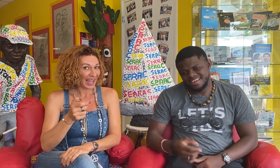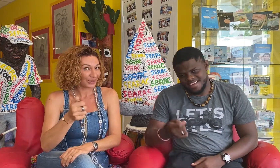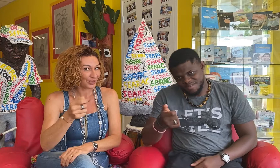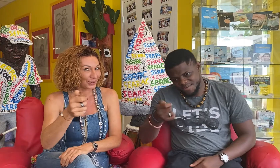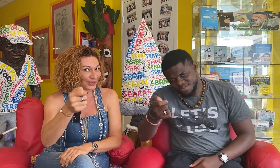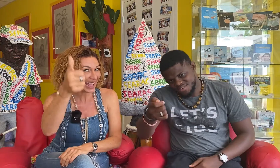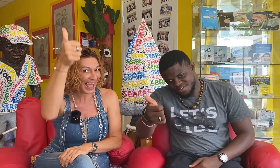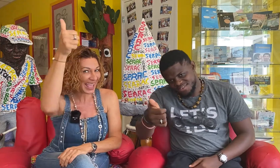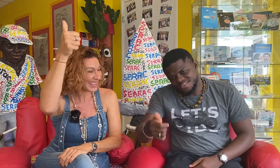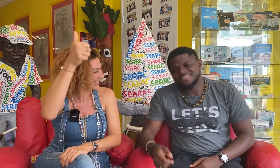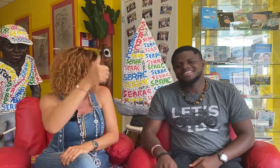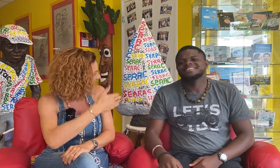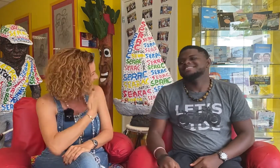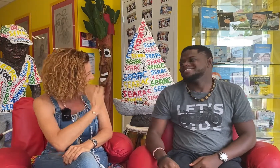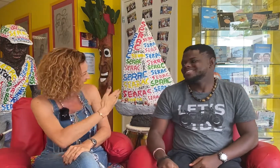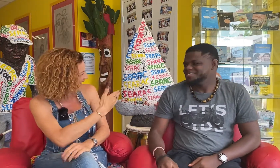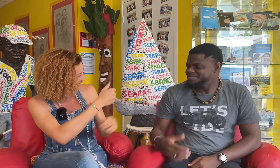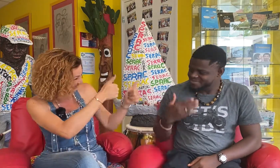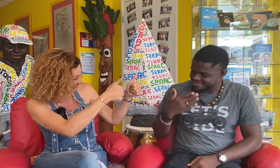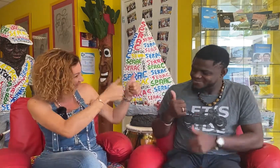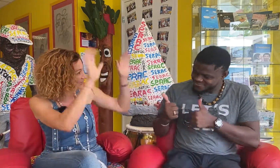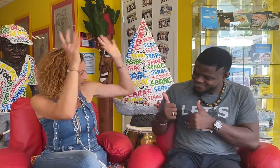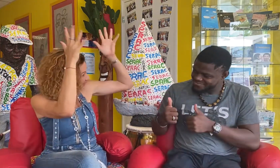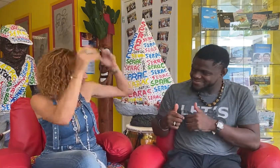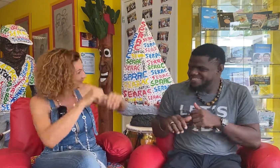à dans notre soleil. Yes, bravo, super.